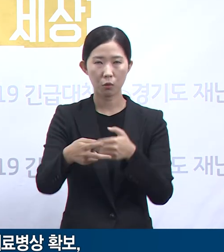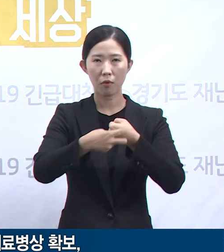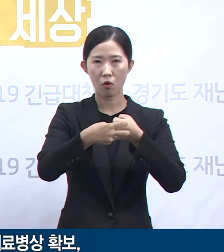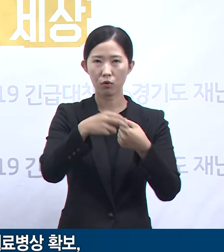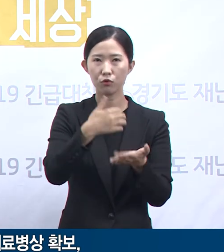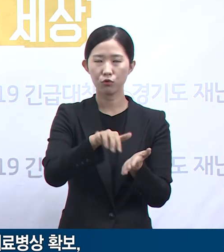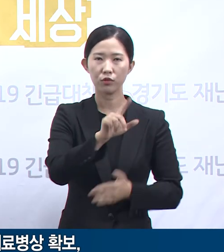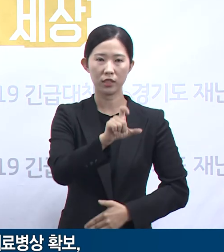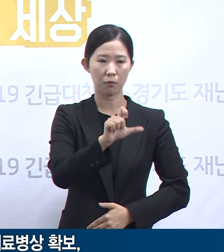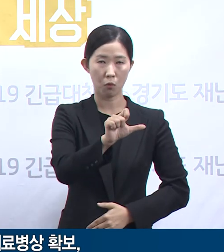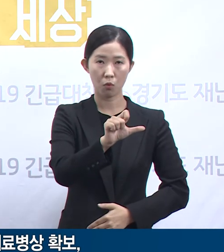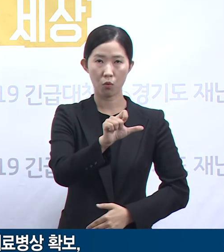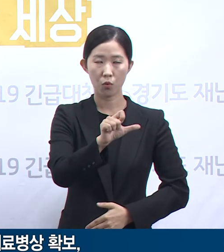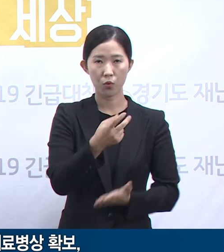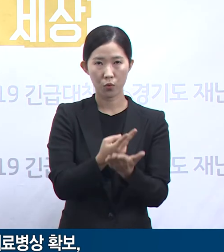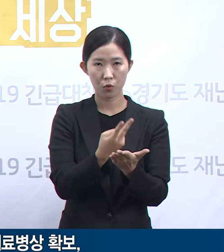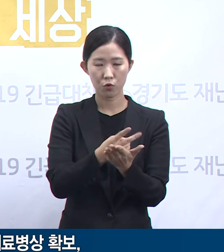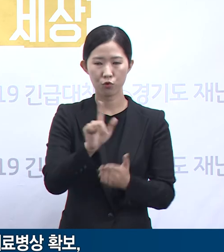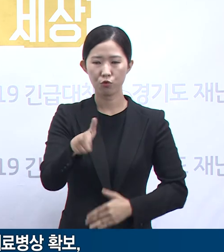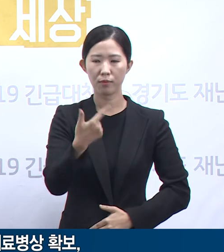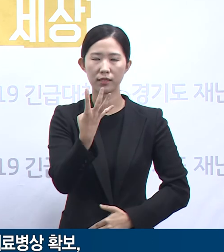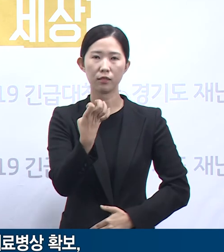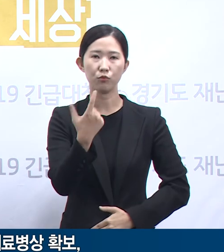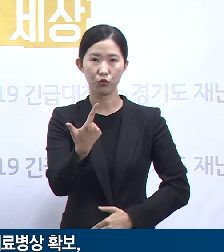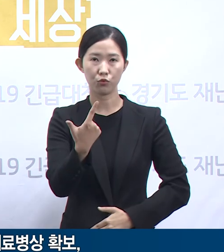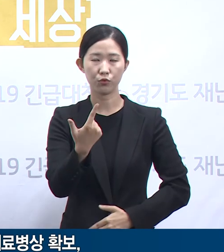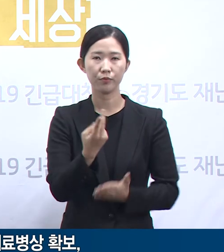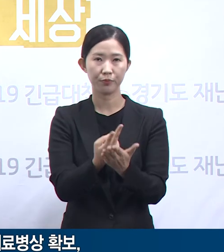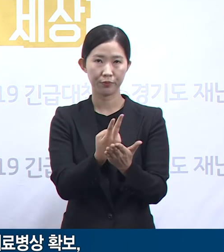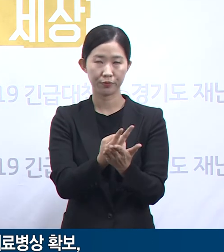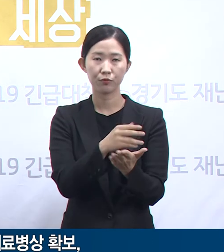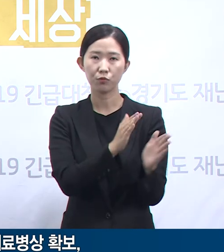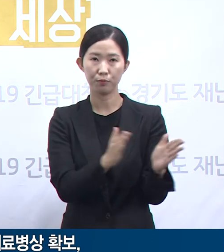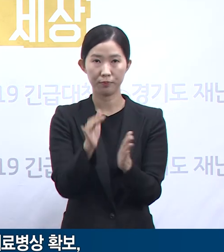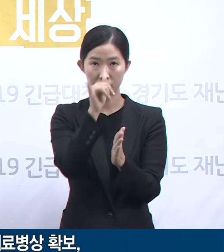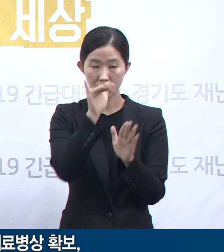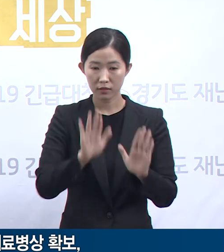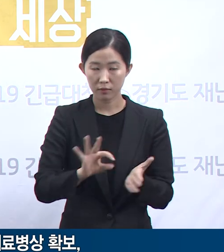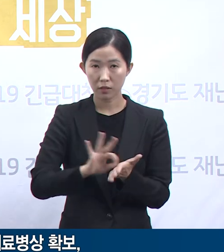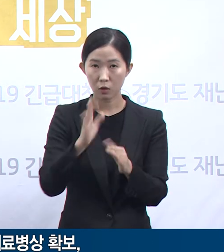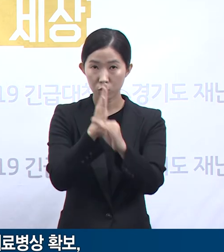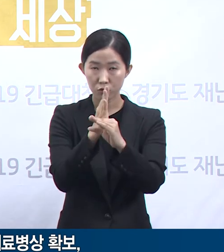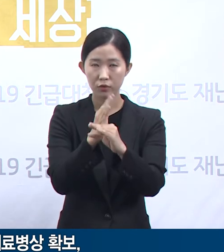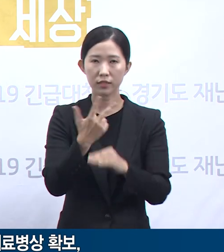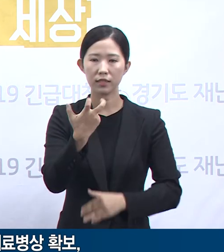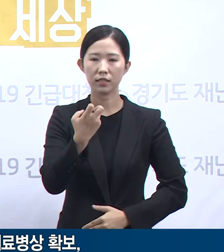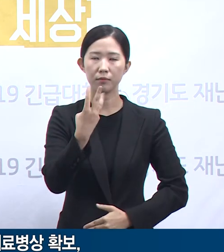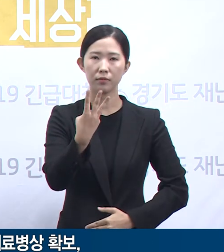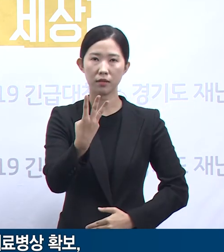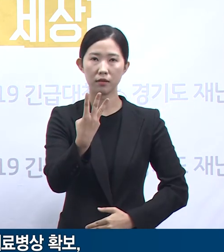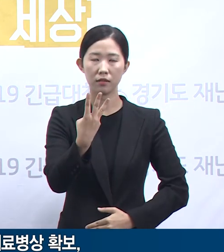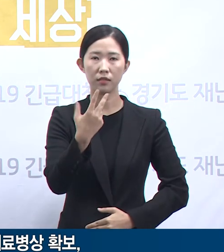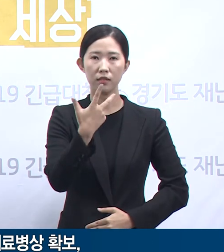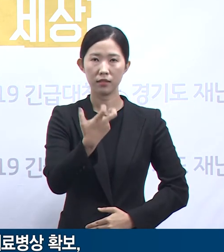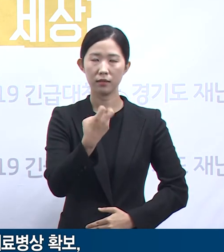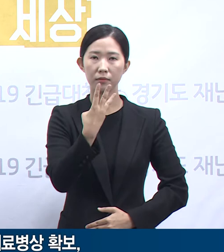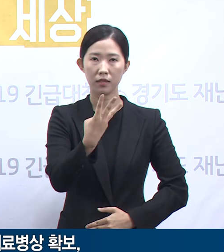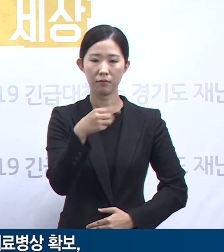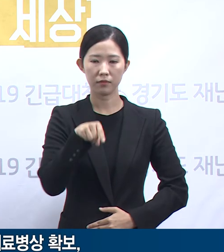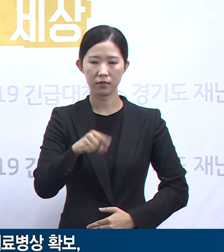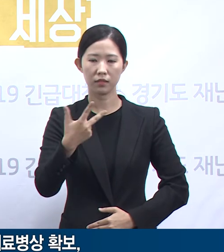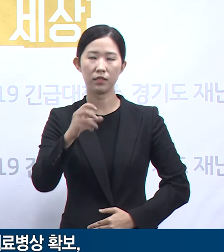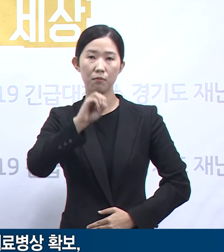646개의 확진자 치료 병상을 확보하고 있으며 현재 사용 중인 병상은 73